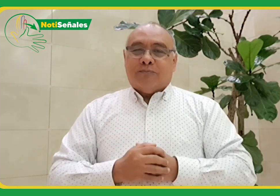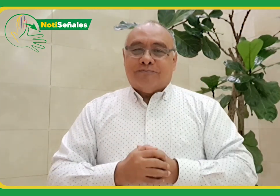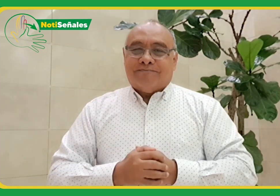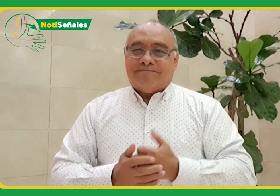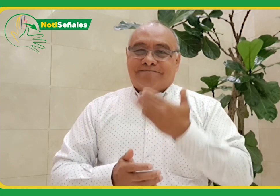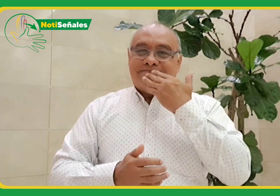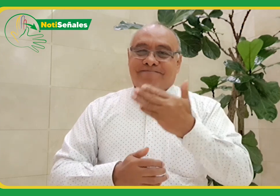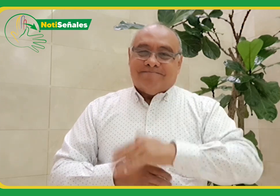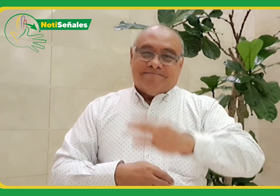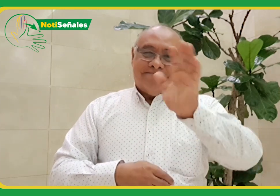gracias hasta luego